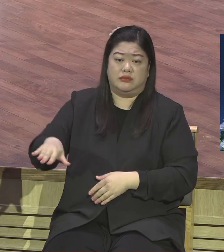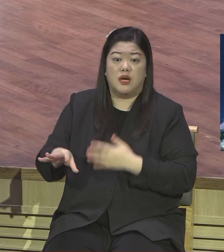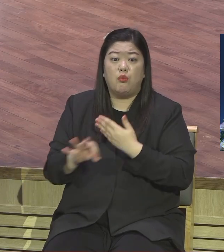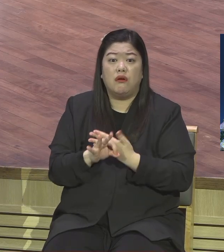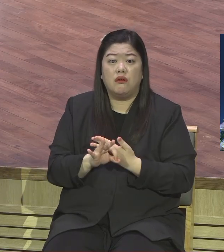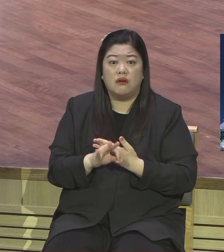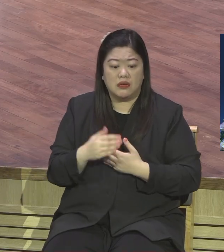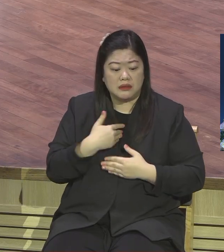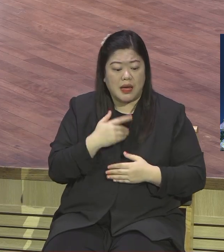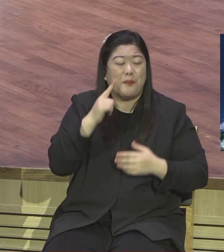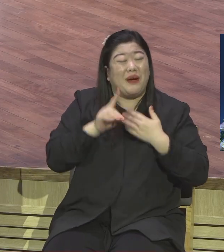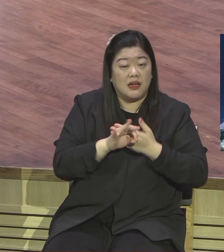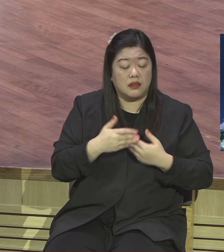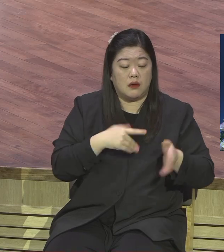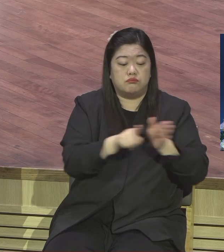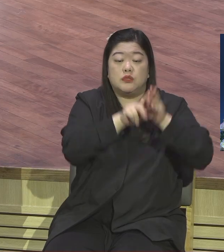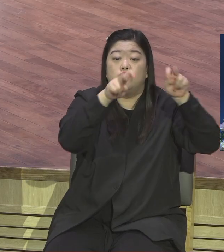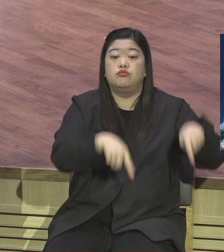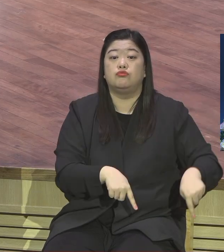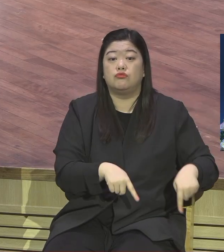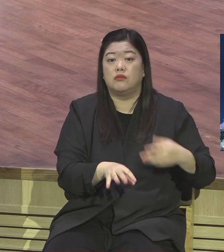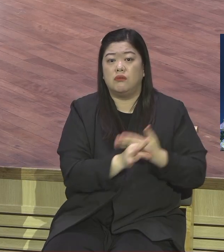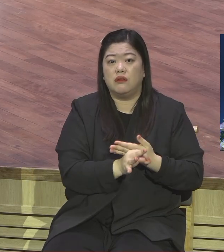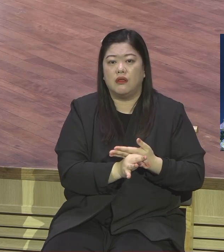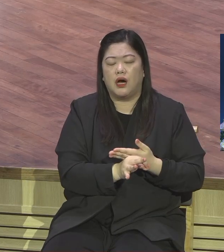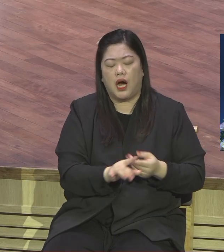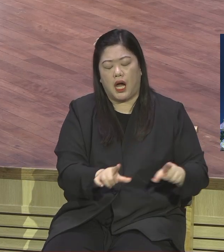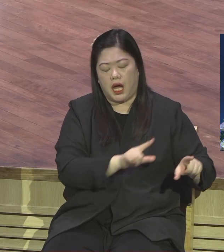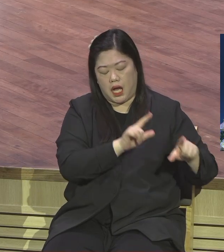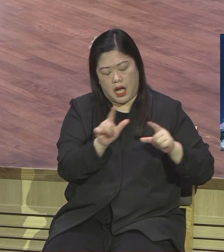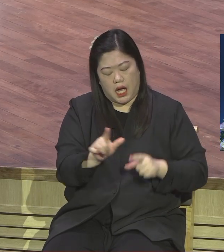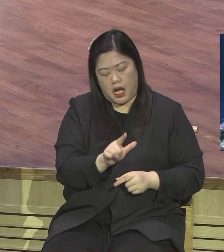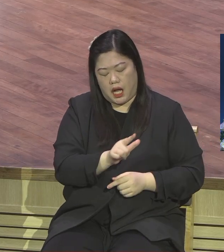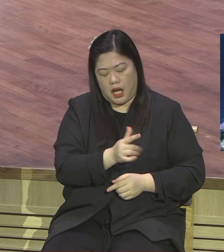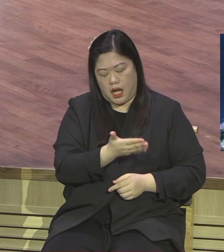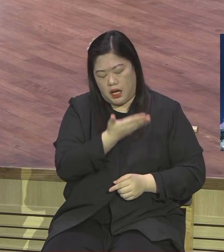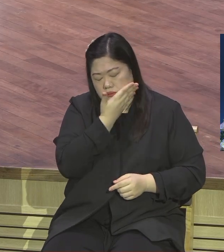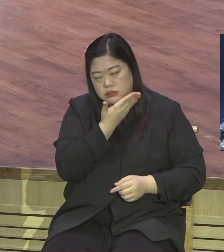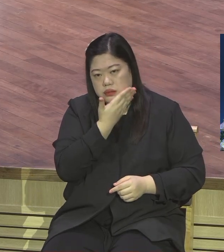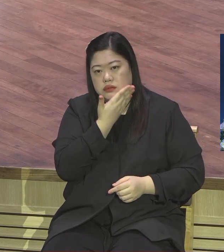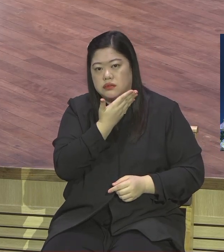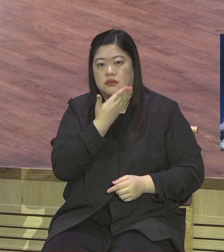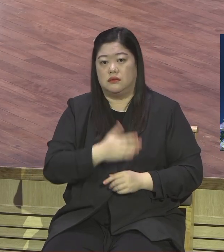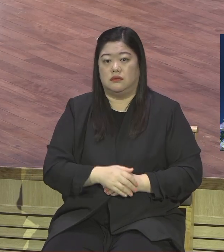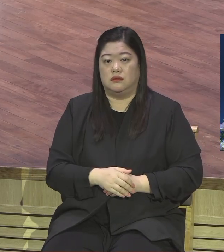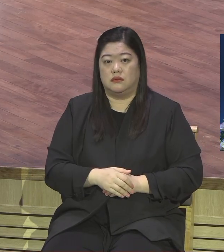어떻게 하시든지 생명을 살리는 전도와 선교를 방해하고 있습니다.